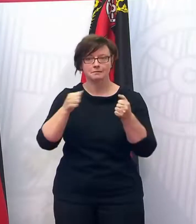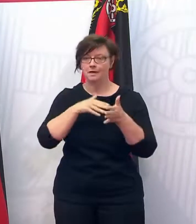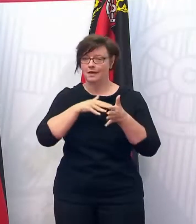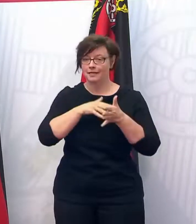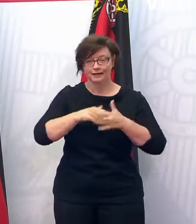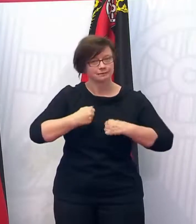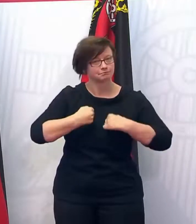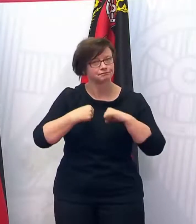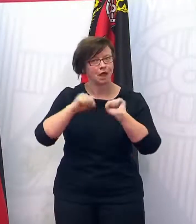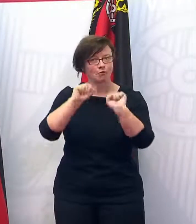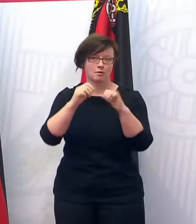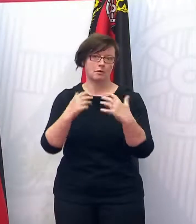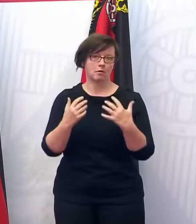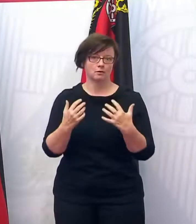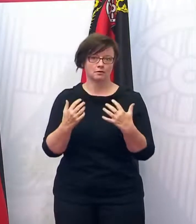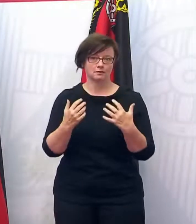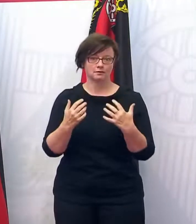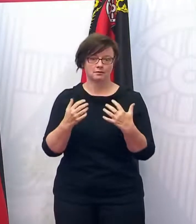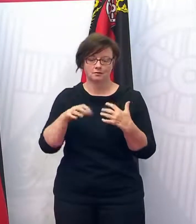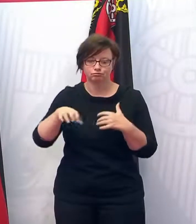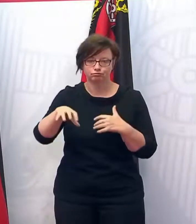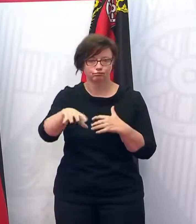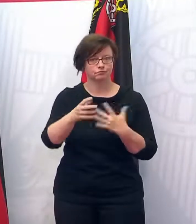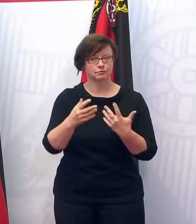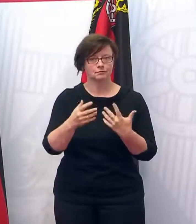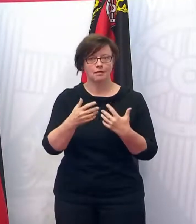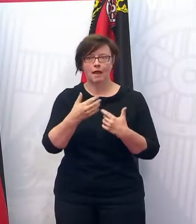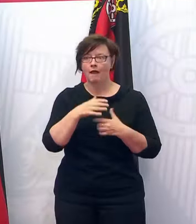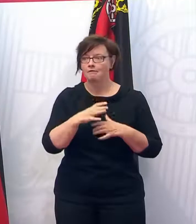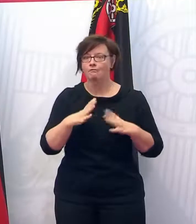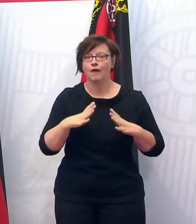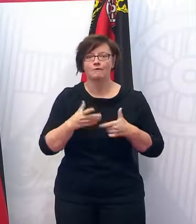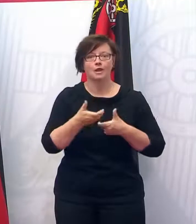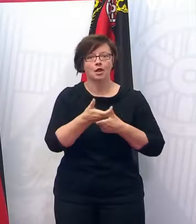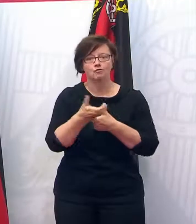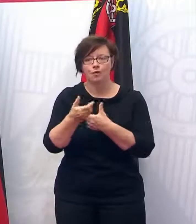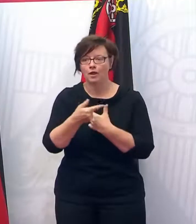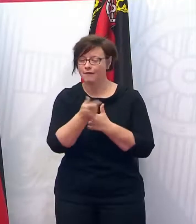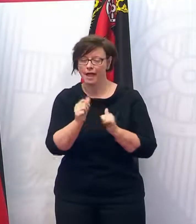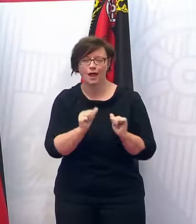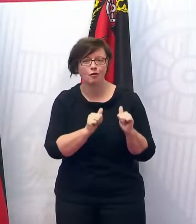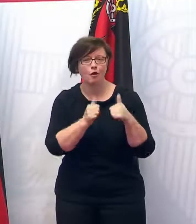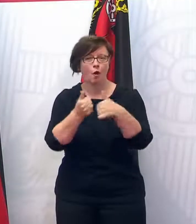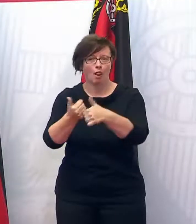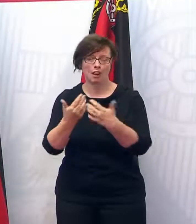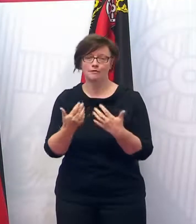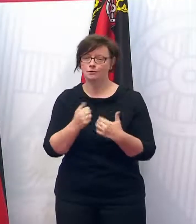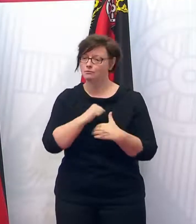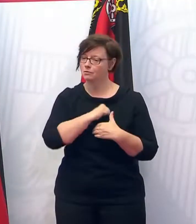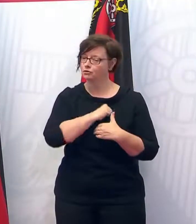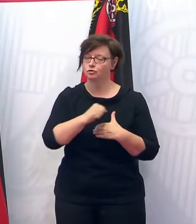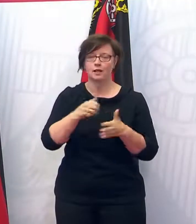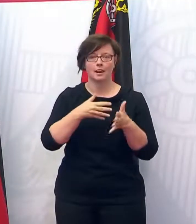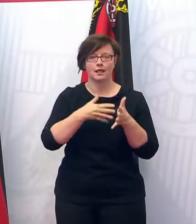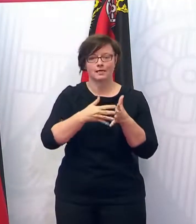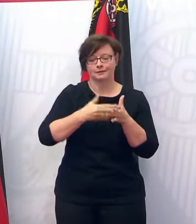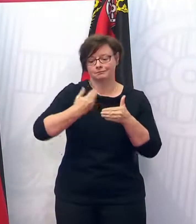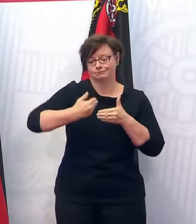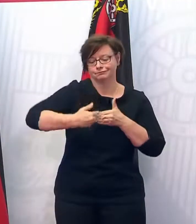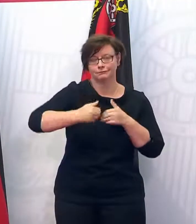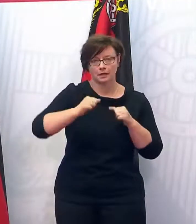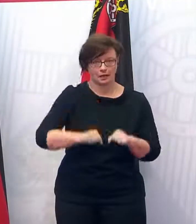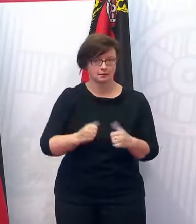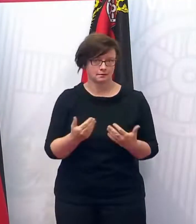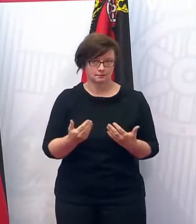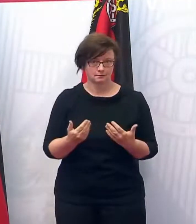Teststationen aufgebaut haben. Viele freiwillige Feuerwehr, was auch immer, die geholfen haben, dass wir dieses umfangreiche Testen machen können.